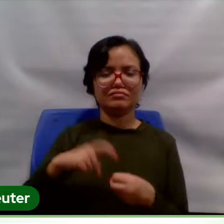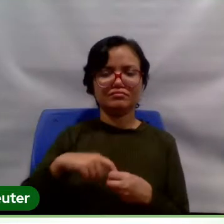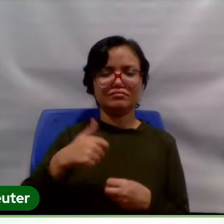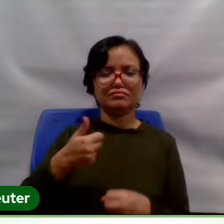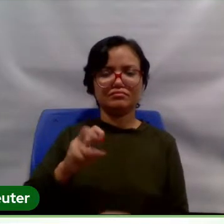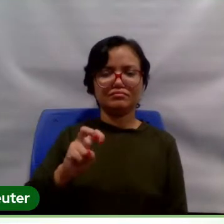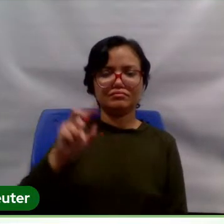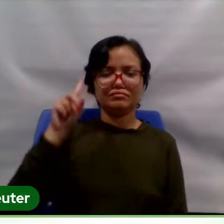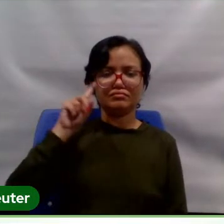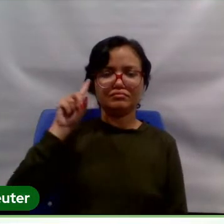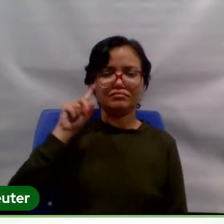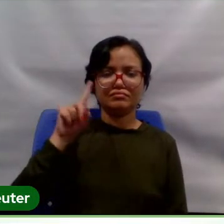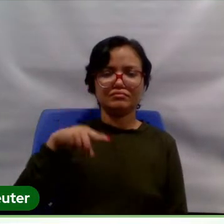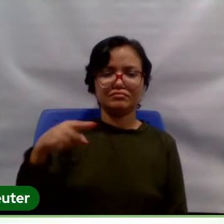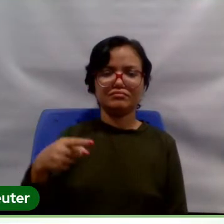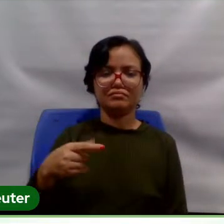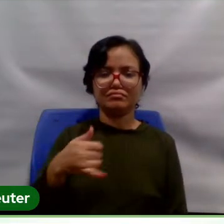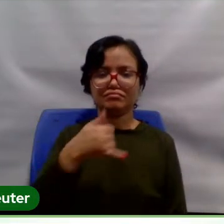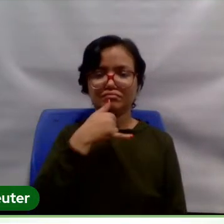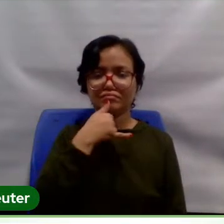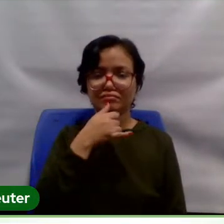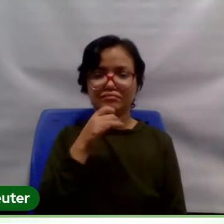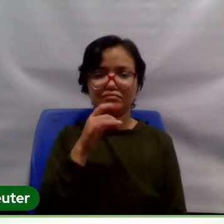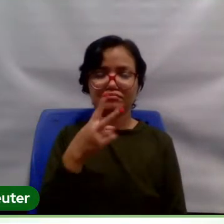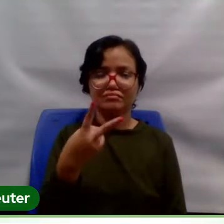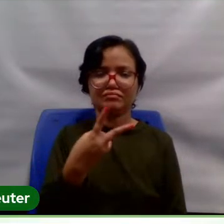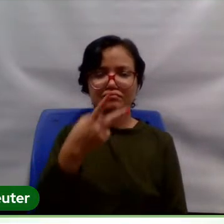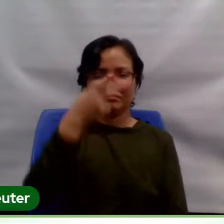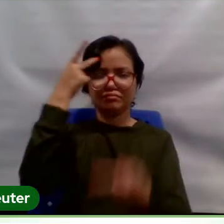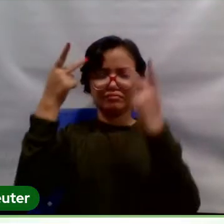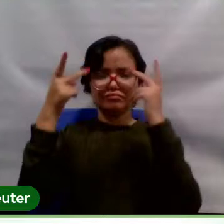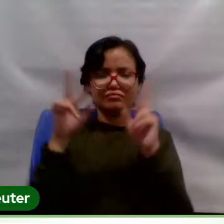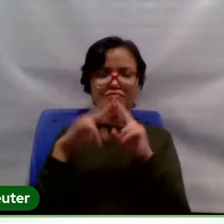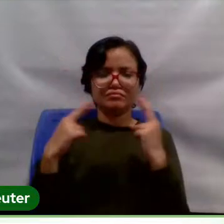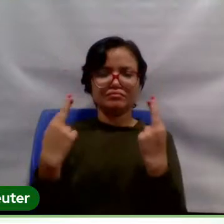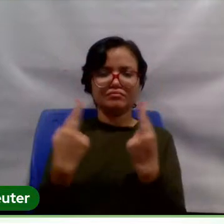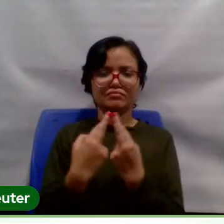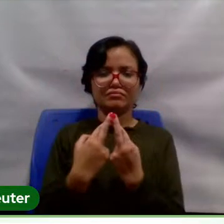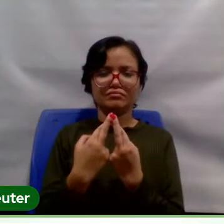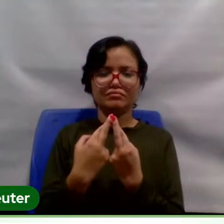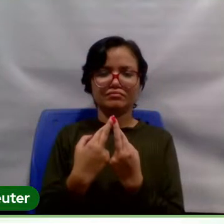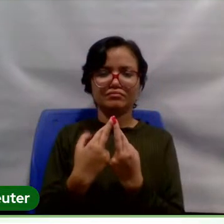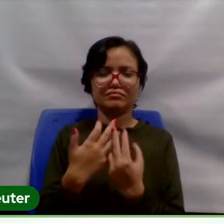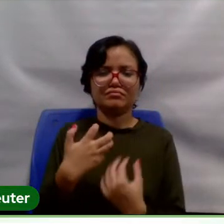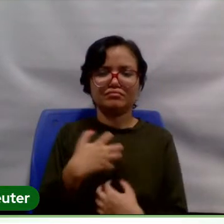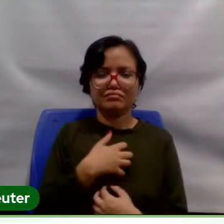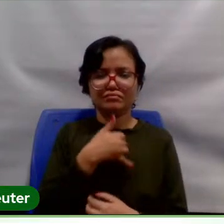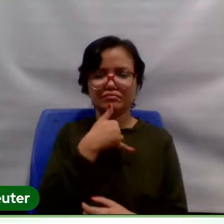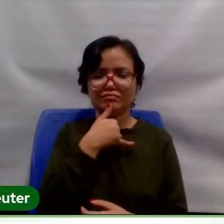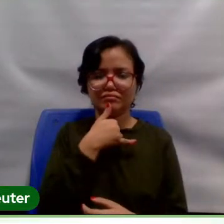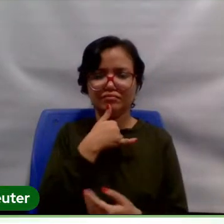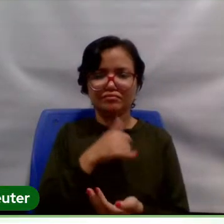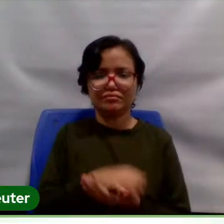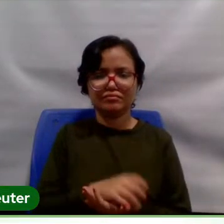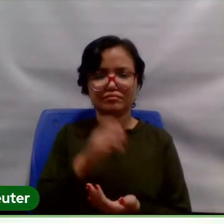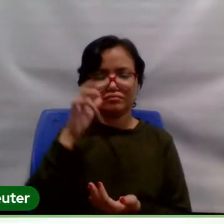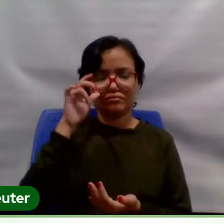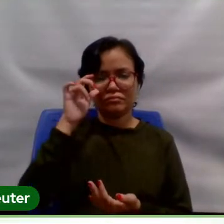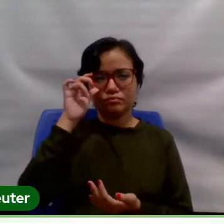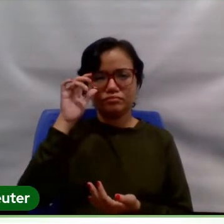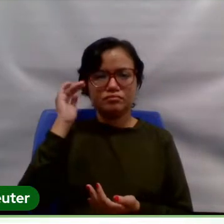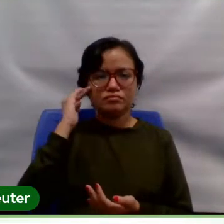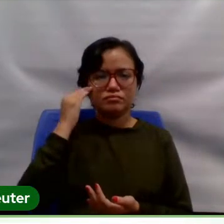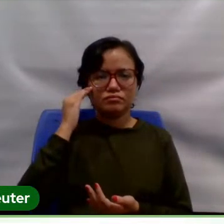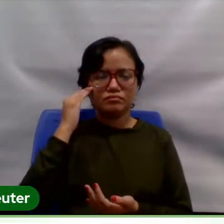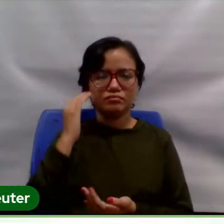infelizmente, só apareceram duas pessoas nessa reunião. E eu fiquei muito triste, sabe? Eu entendi,